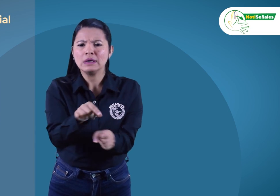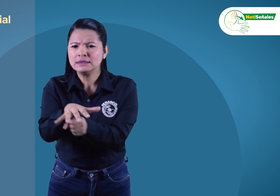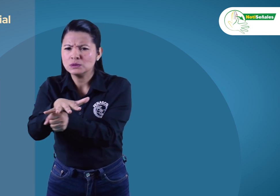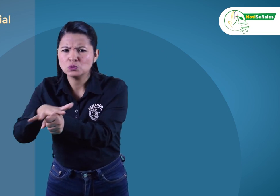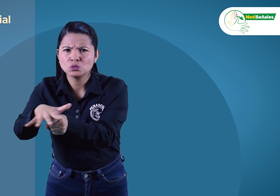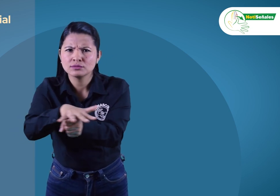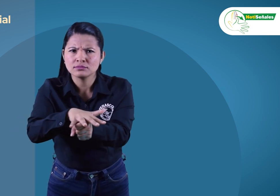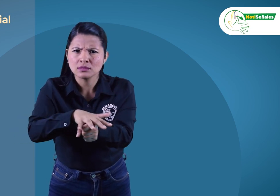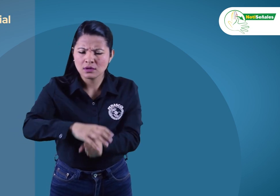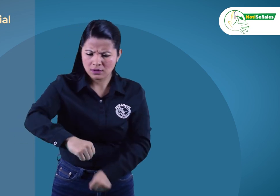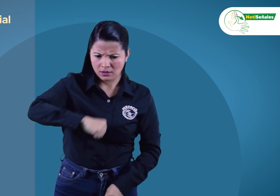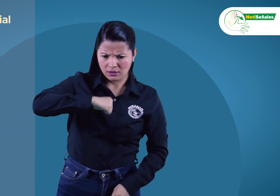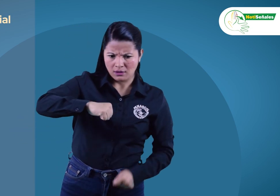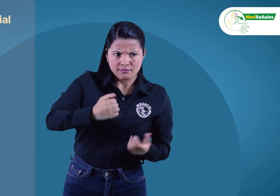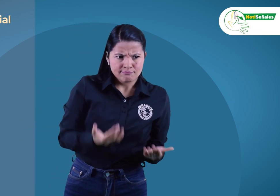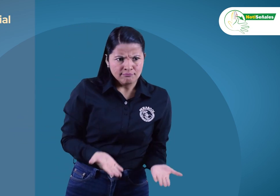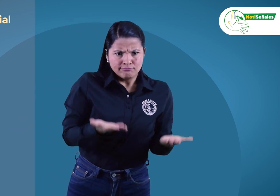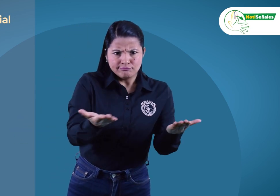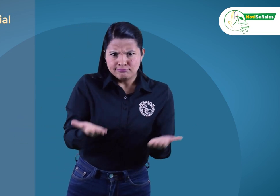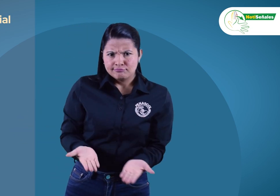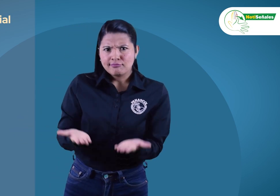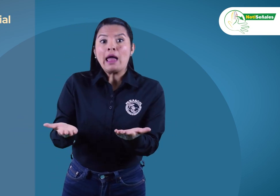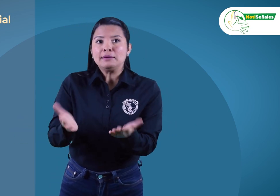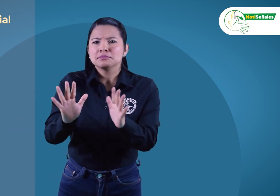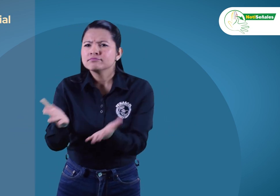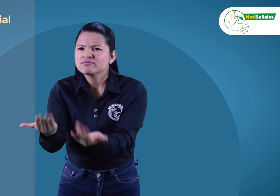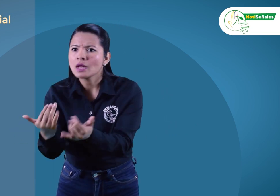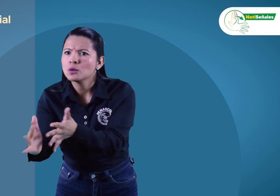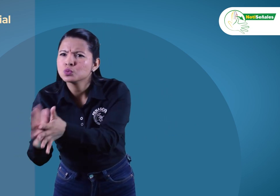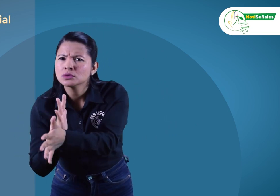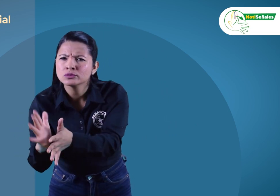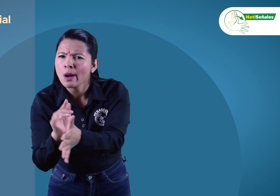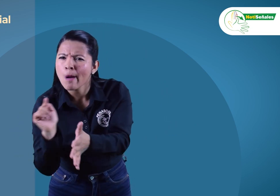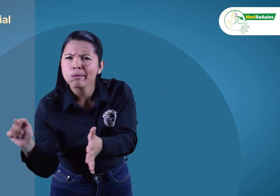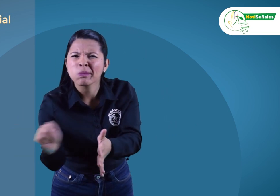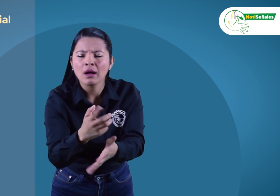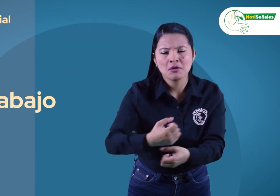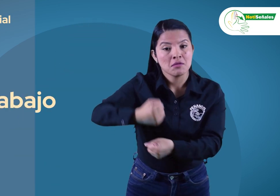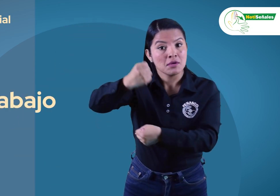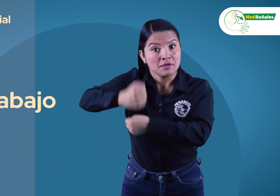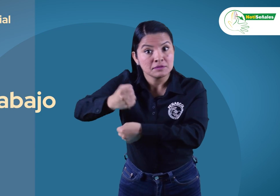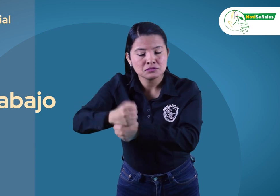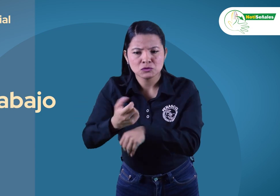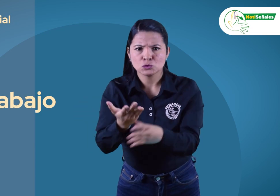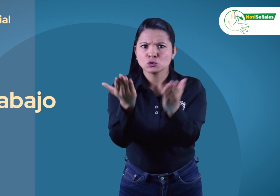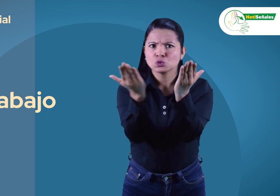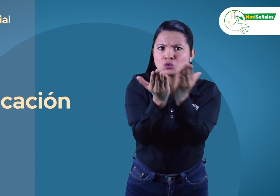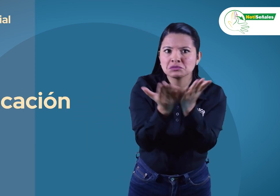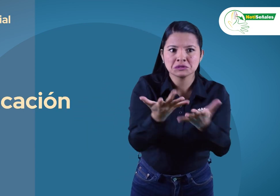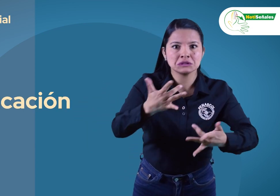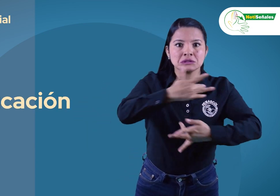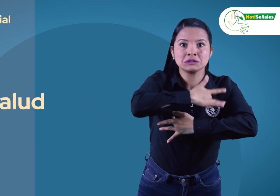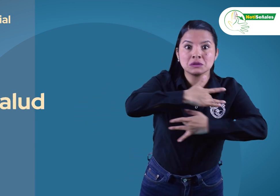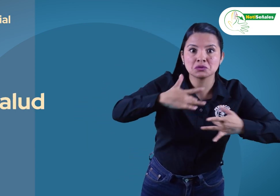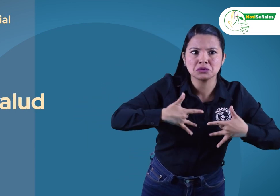Conocer la situación de las personas sordas en relación con sus derechos, trabajo, educación,